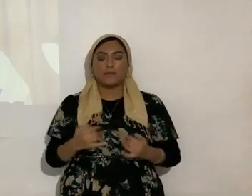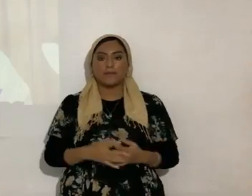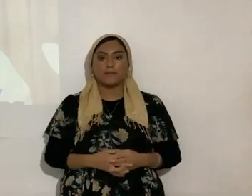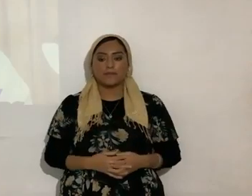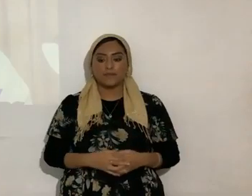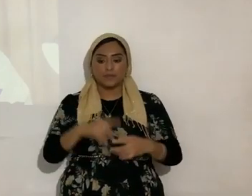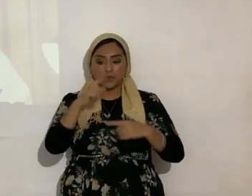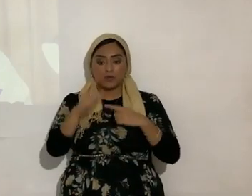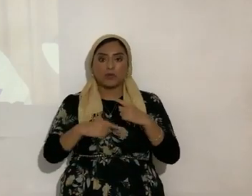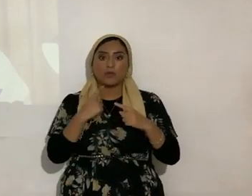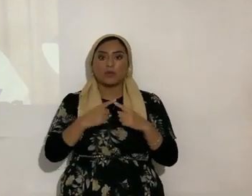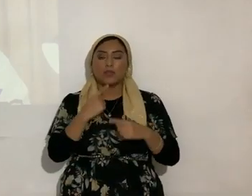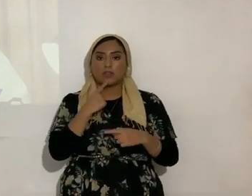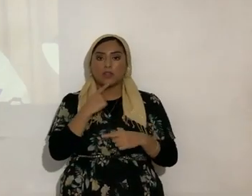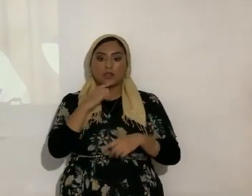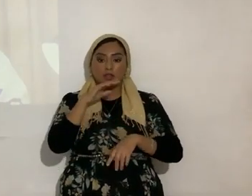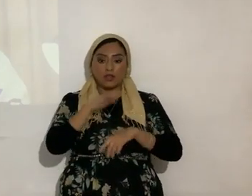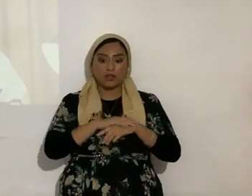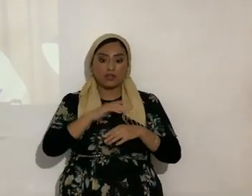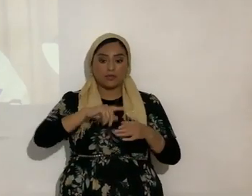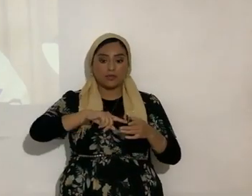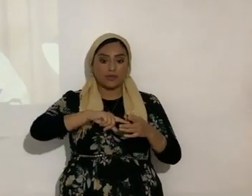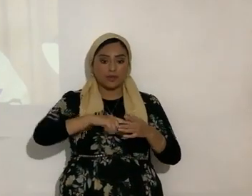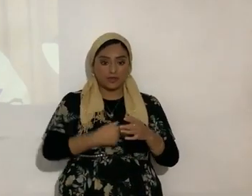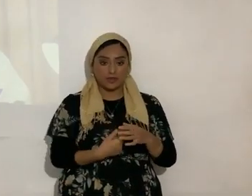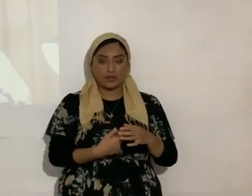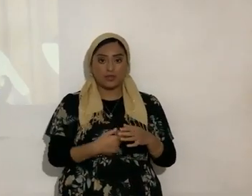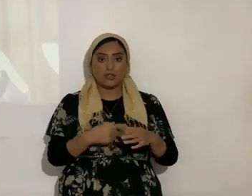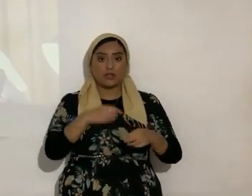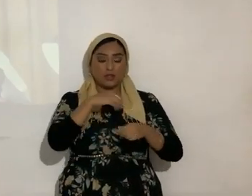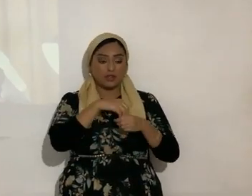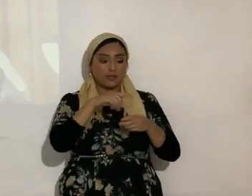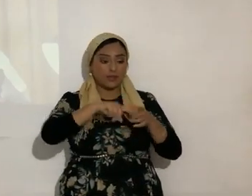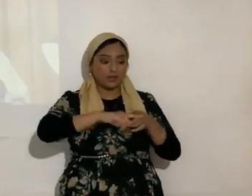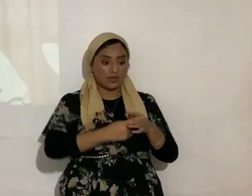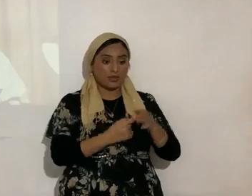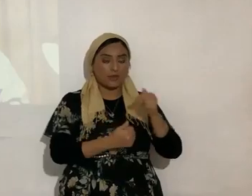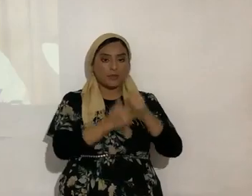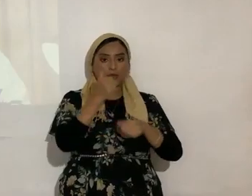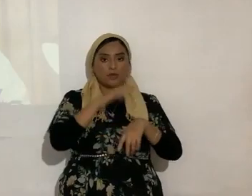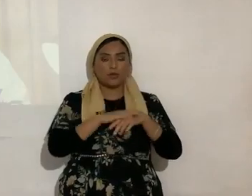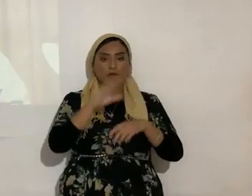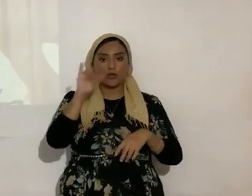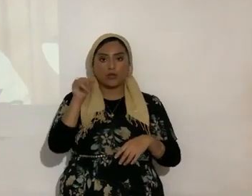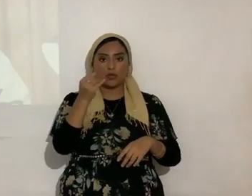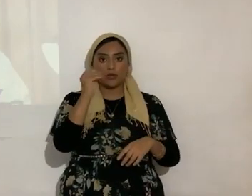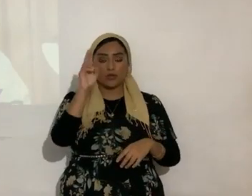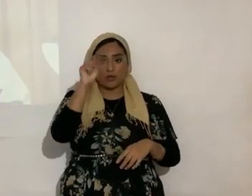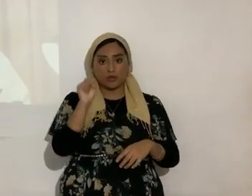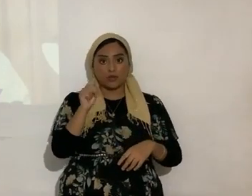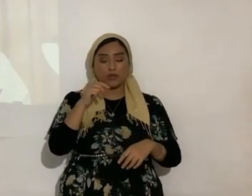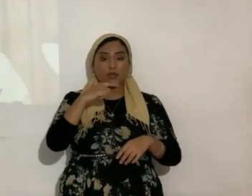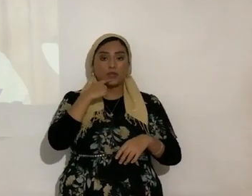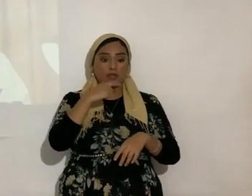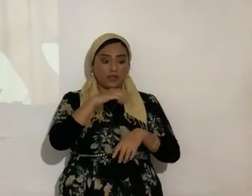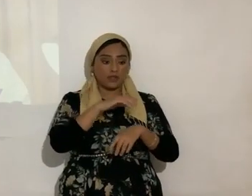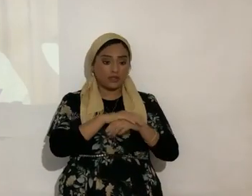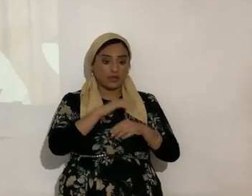Cuando dice, en el principio, ¿sí? En el principio, sobre todo en Juan, en el principio, en el Evangelio de Juan,